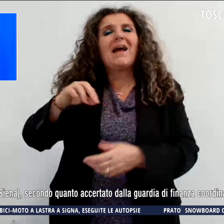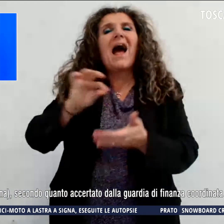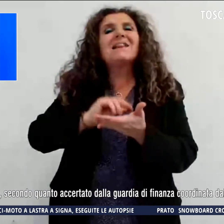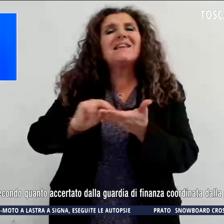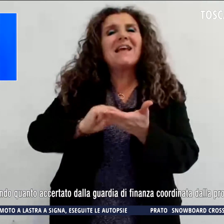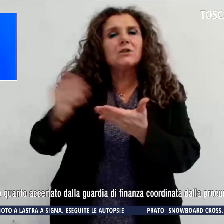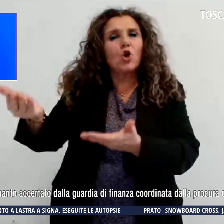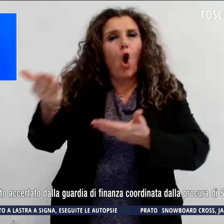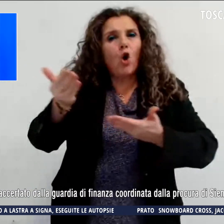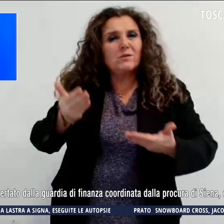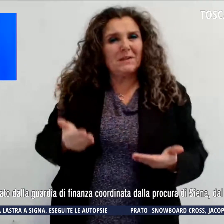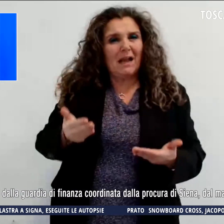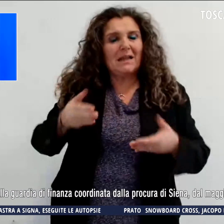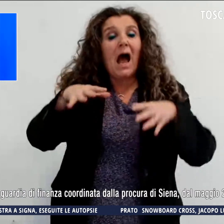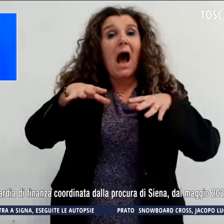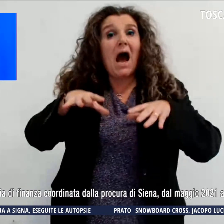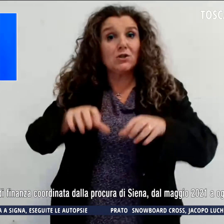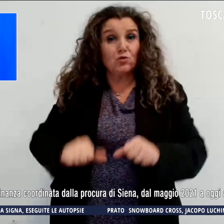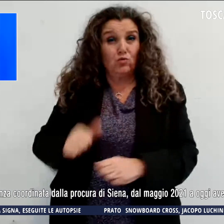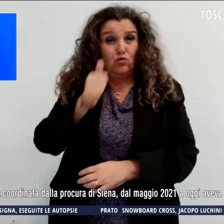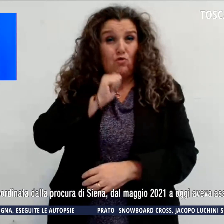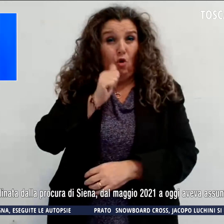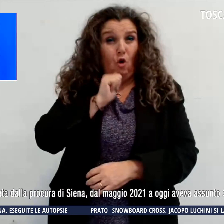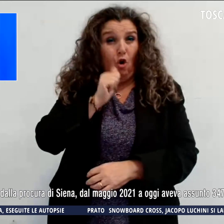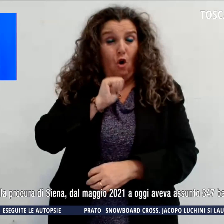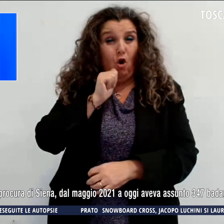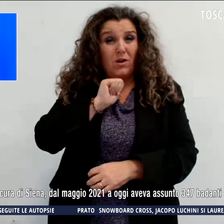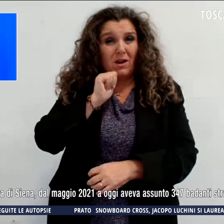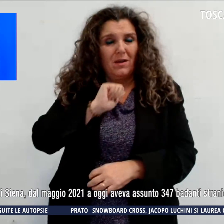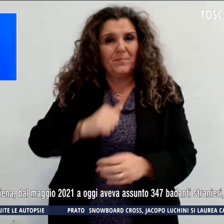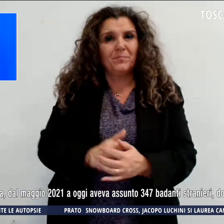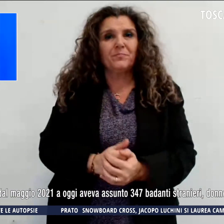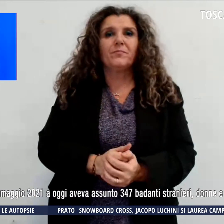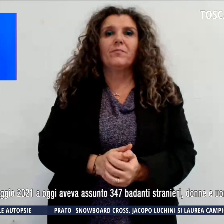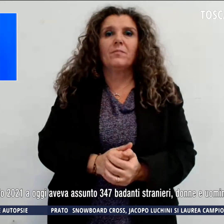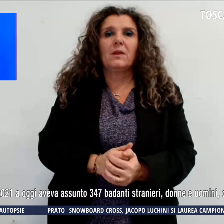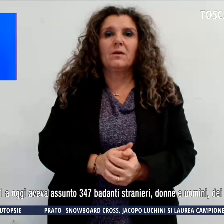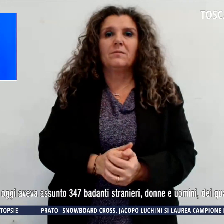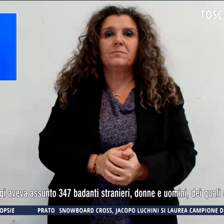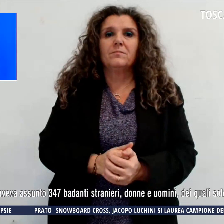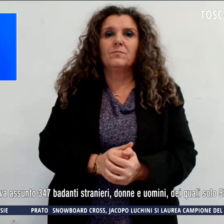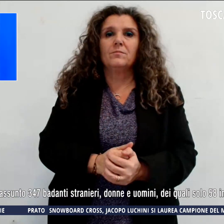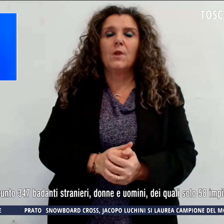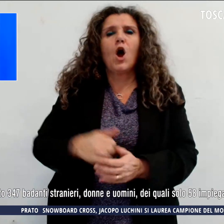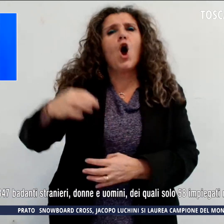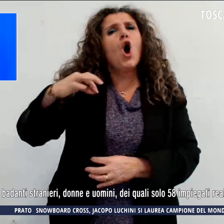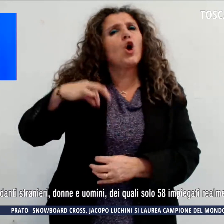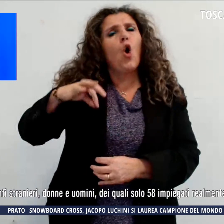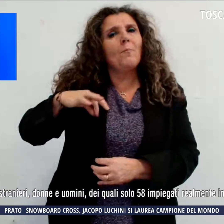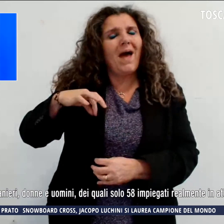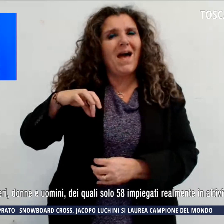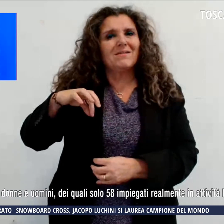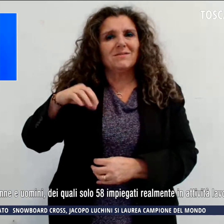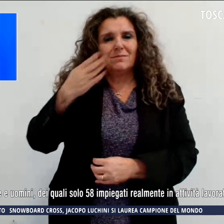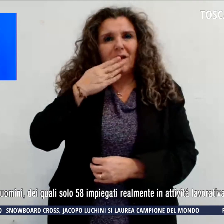assunzione fittizia. Mi correggo, i compensi andavano dai 50 ai